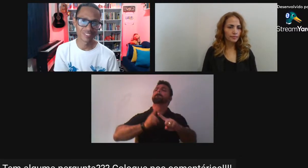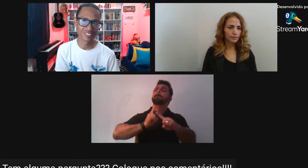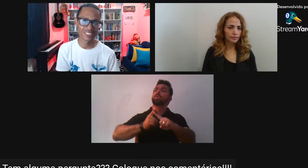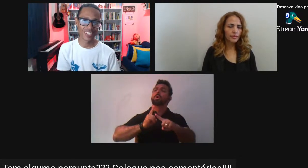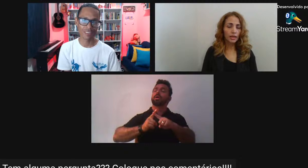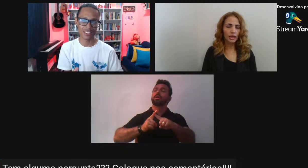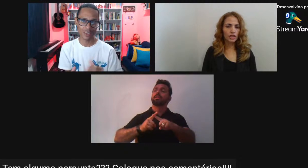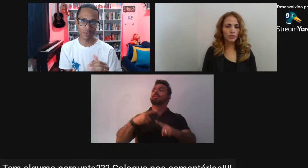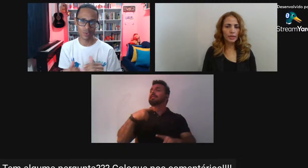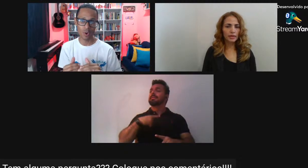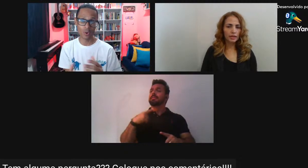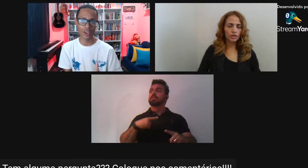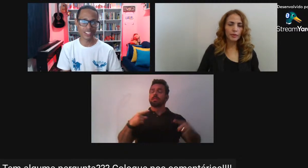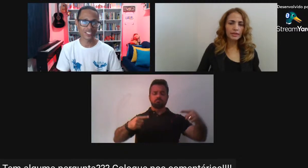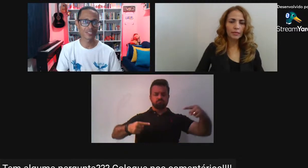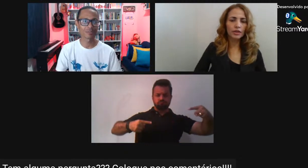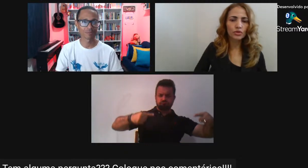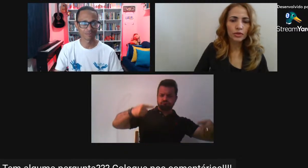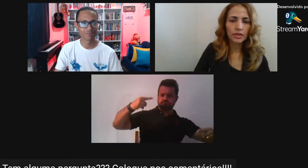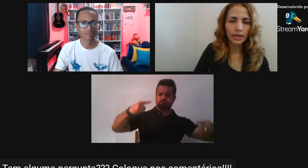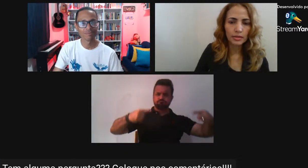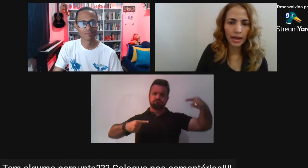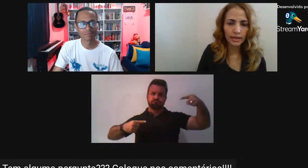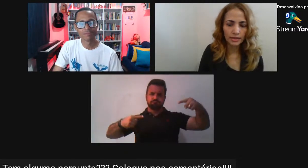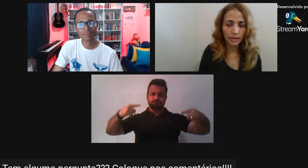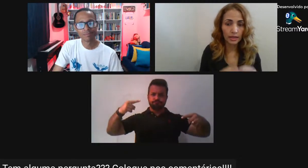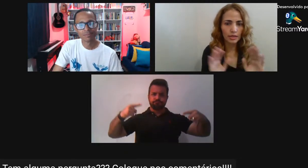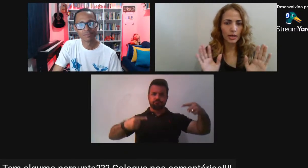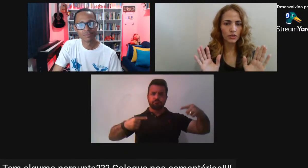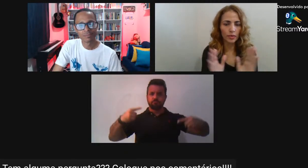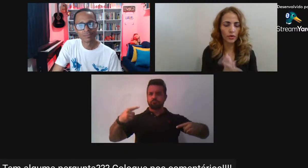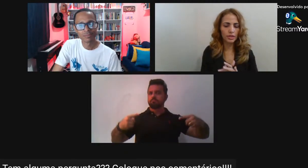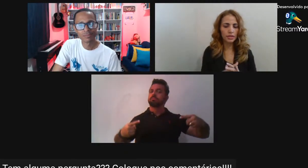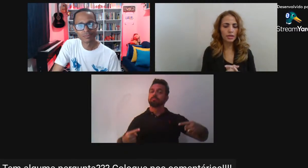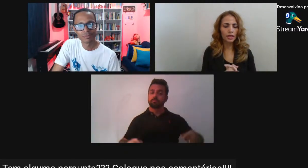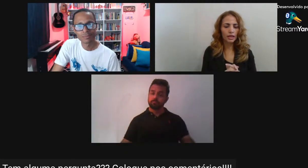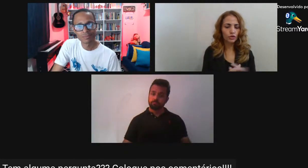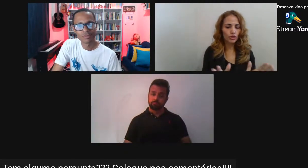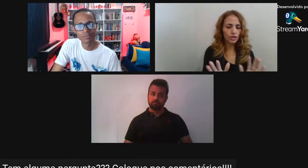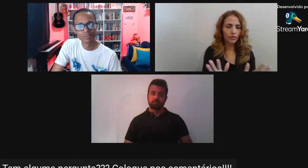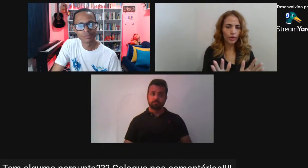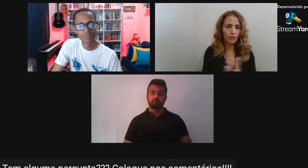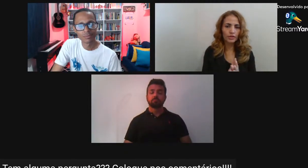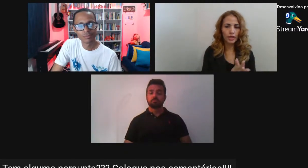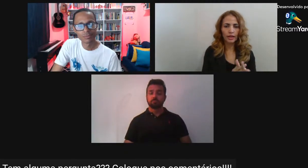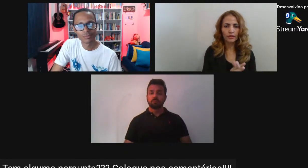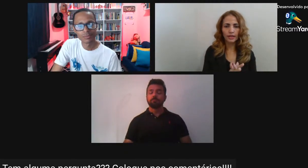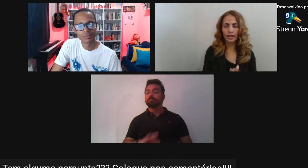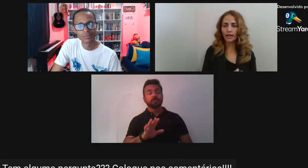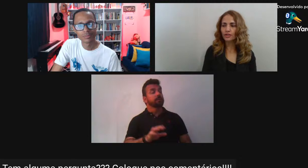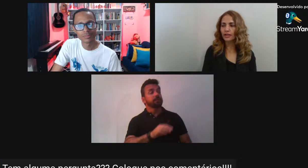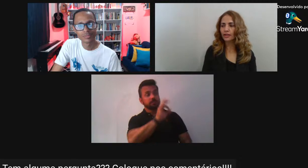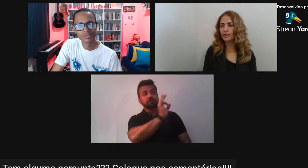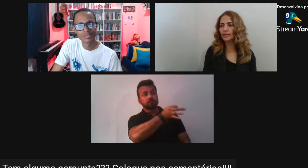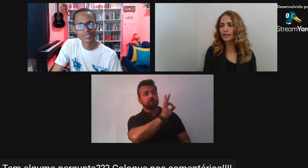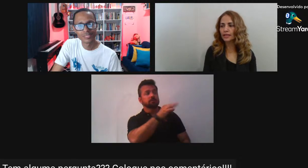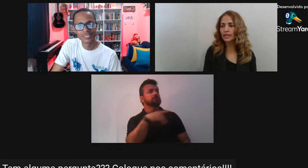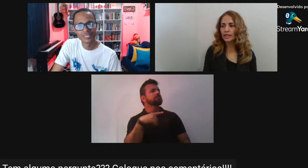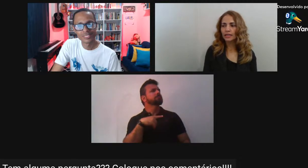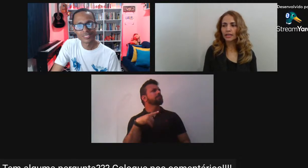A gente percebe isso Muito assim Nas marcas Nas marcas famosas Outro dia Teve um regulício Da nada na internet